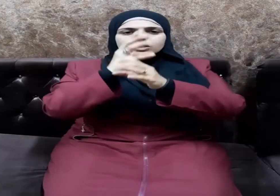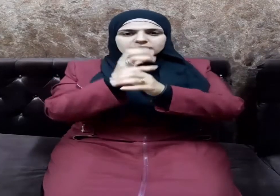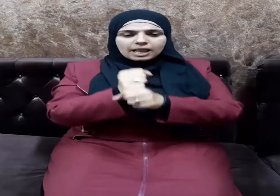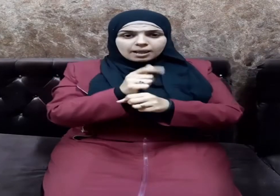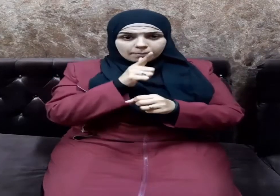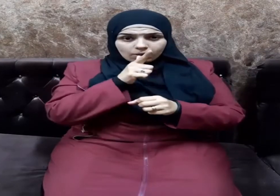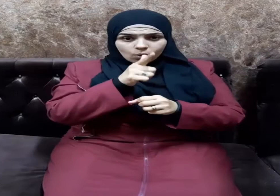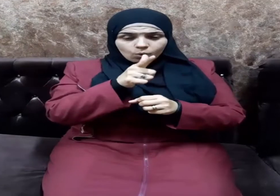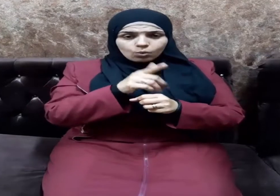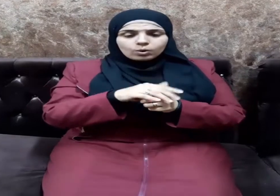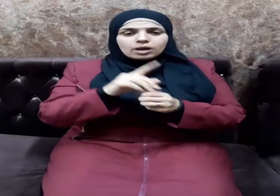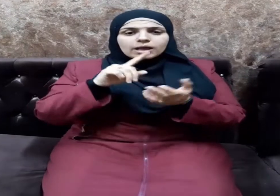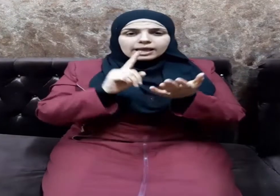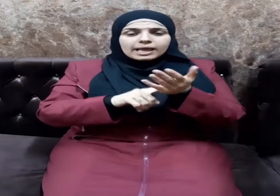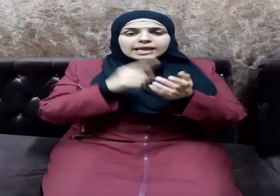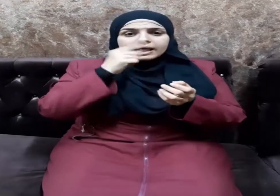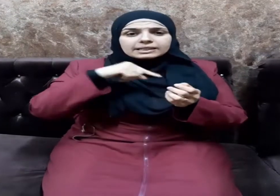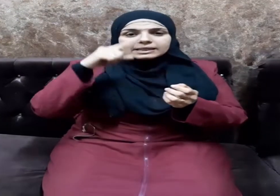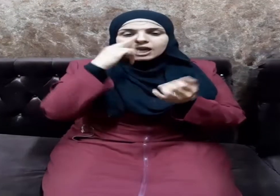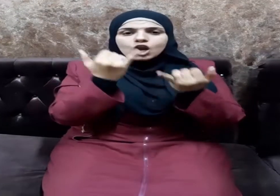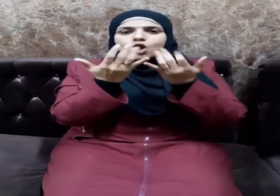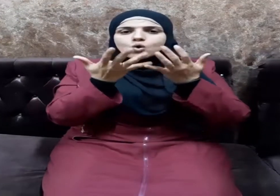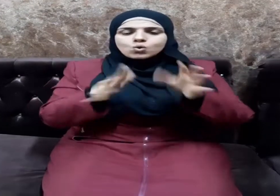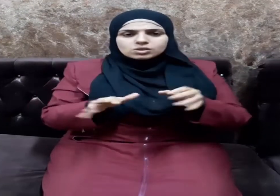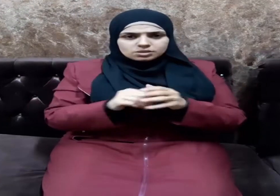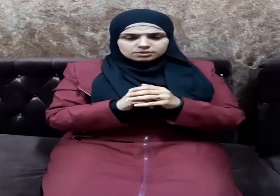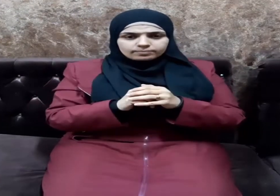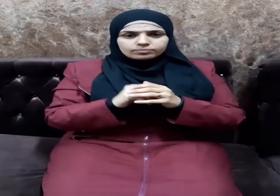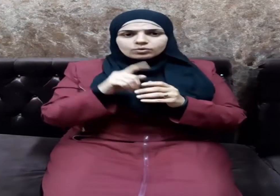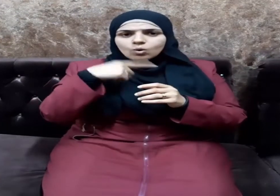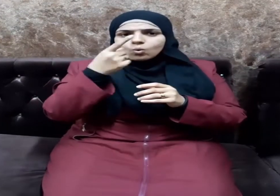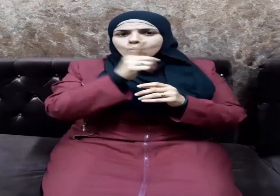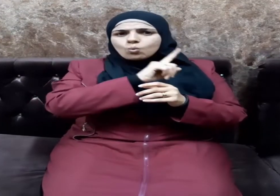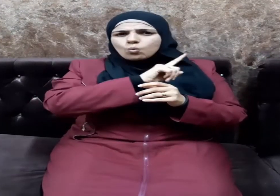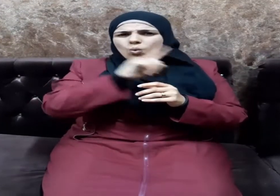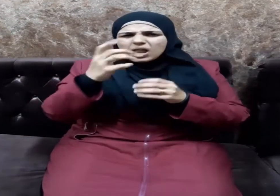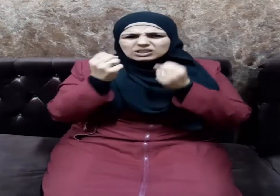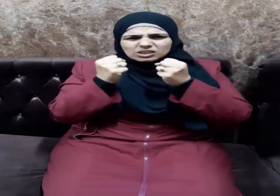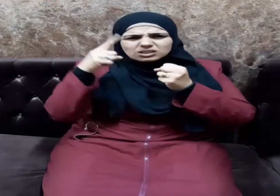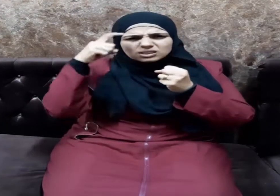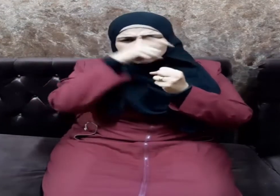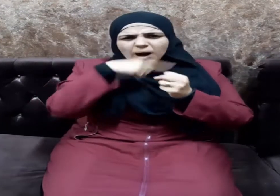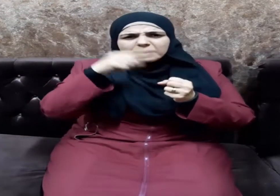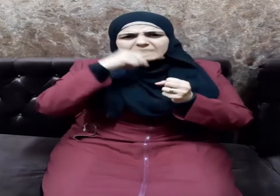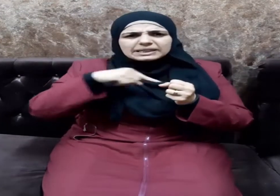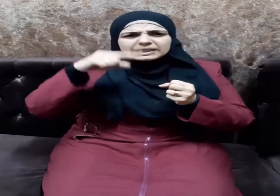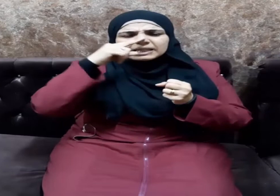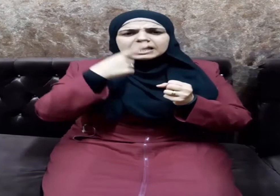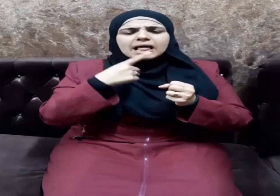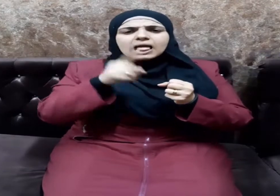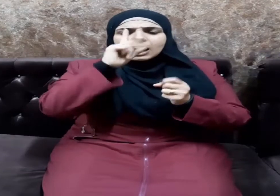وسلم إن الدين يسر ولن يشاد الدين أحد إلا غلبه